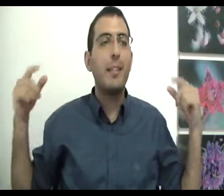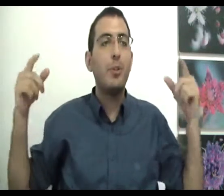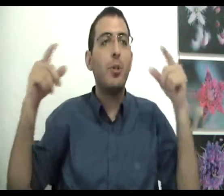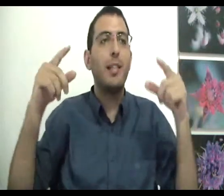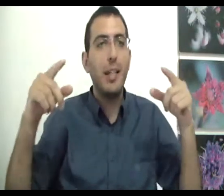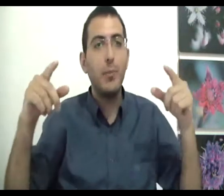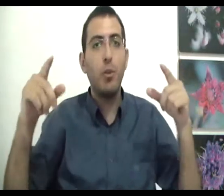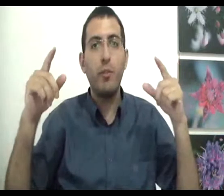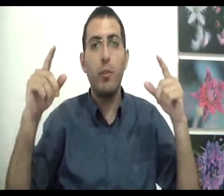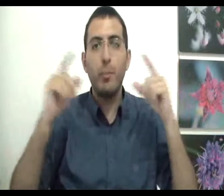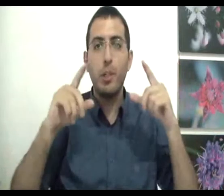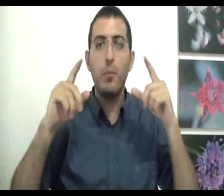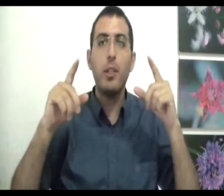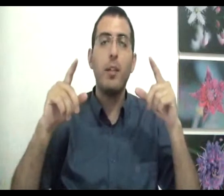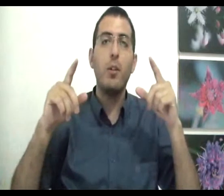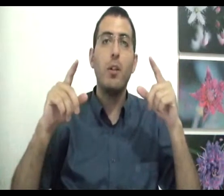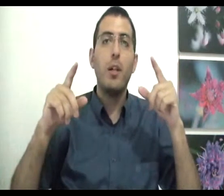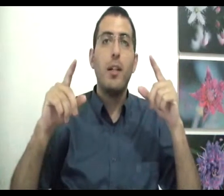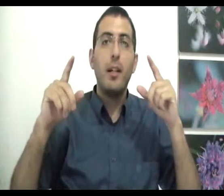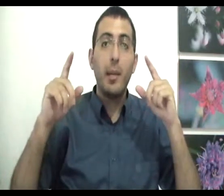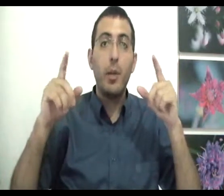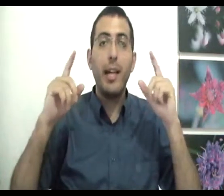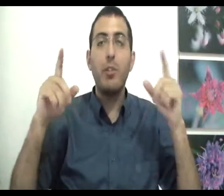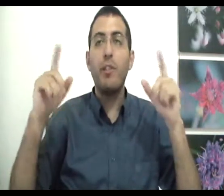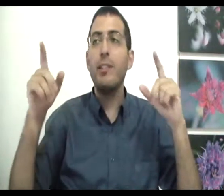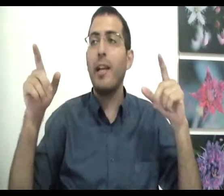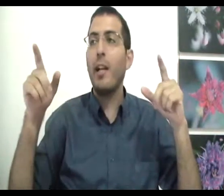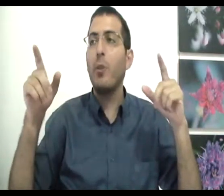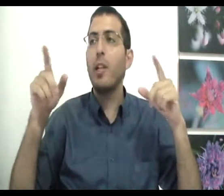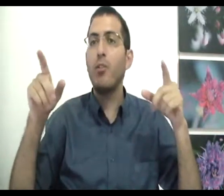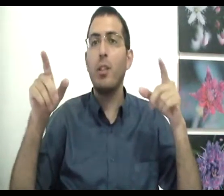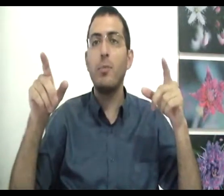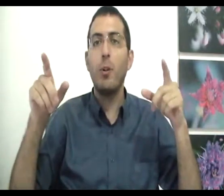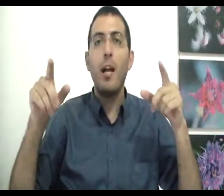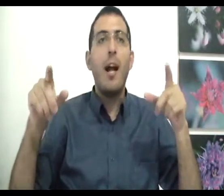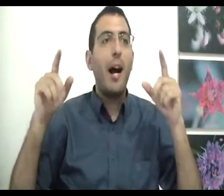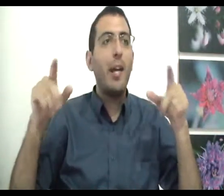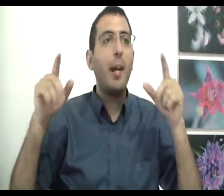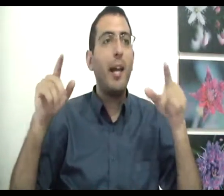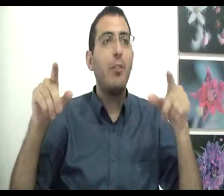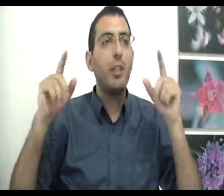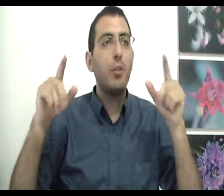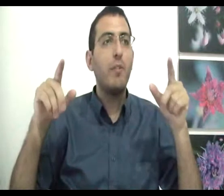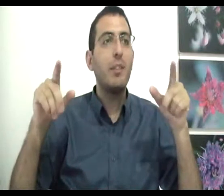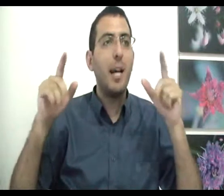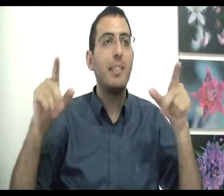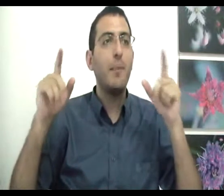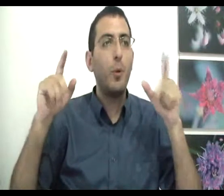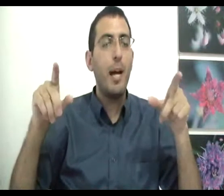אדם שרוצה לדעת אם טוב לא הוא בשלמות כן או לא אם הוא הגיע לטוב הנצחיק כן או לא צריך לשאול את עצמו האם הרגשתי לטוב הזה מאז ומעולם?